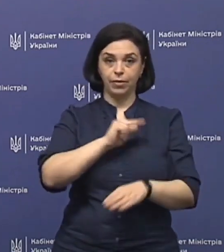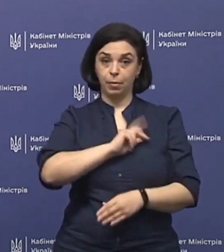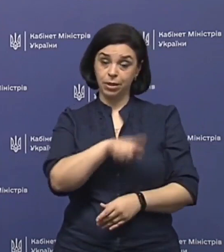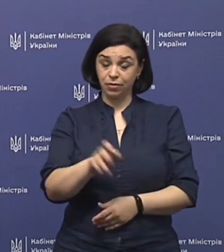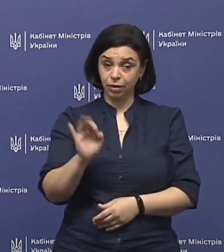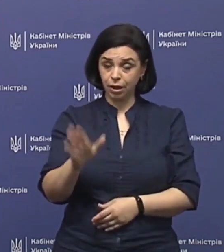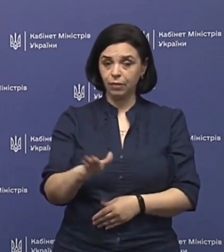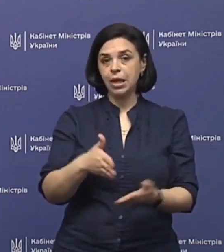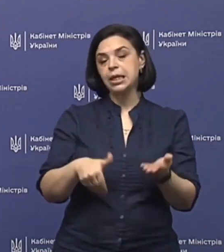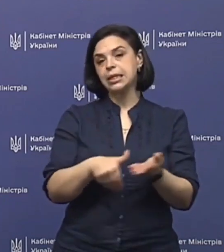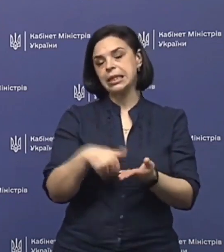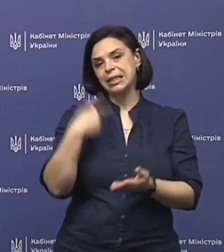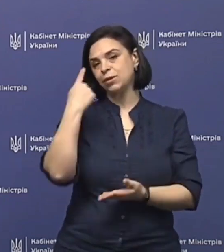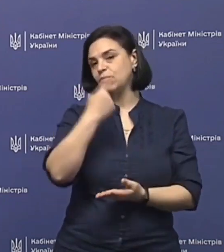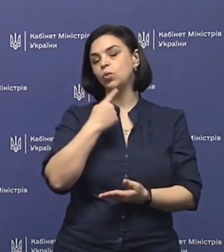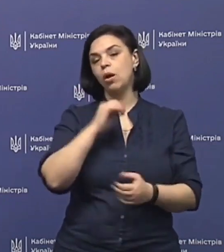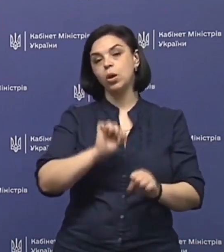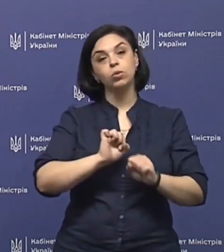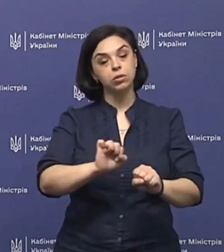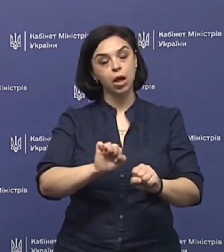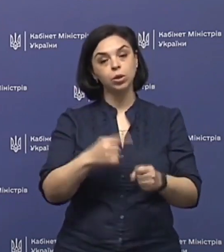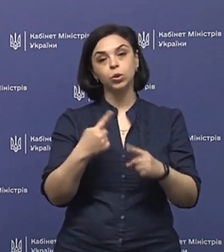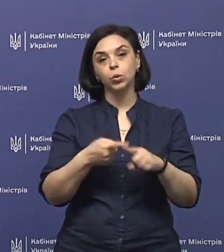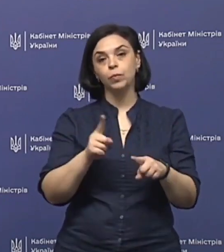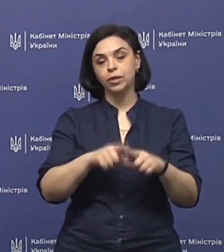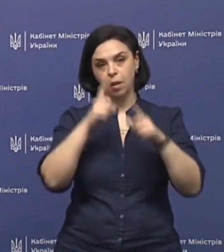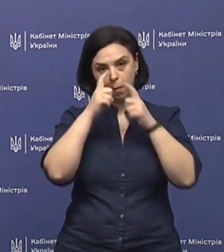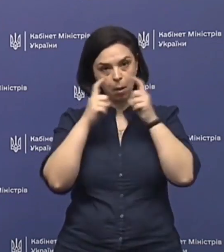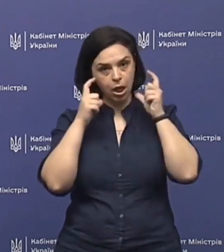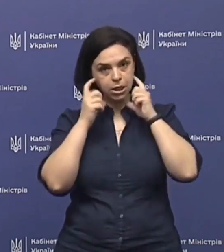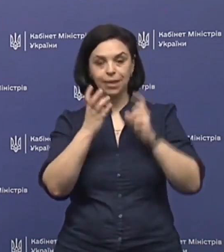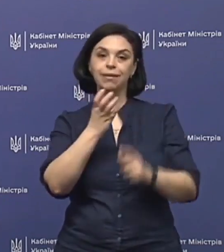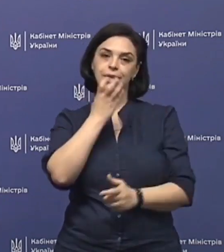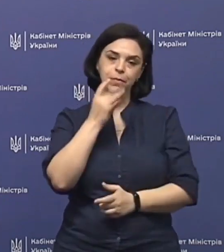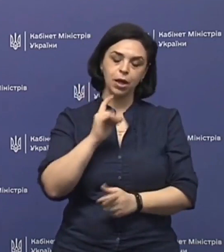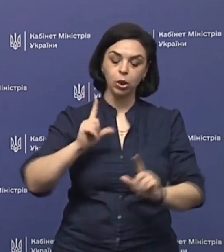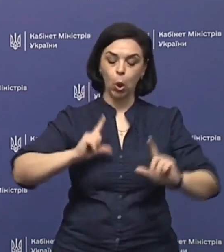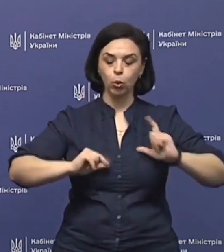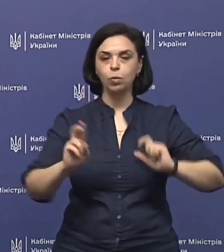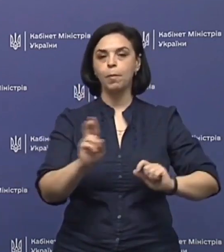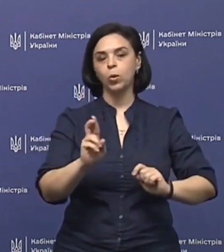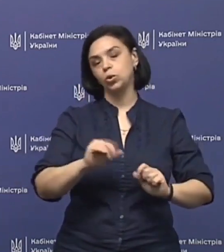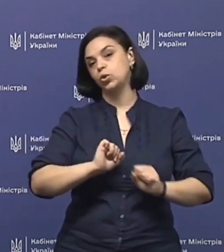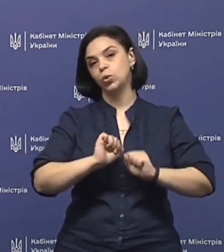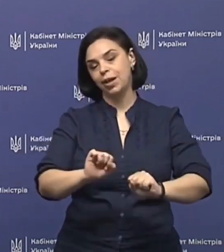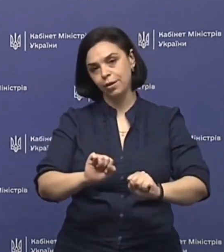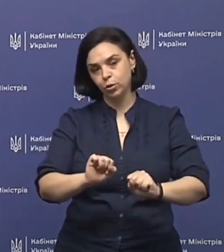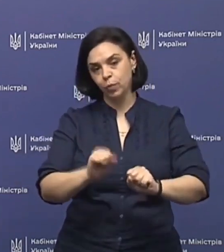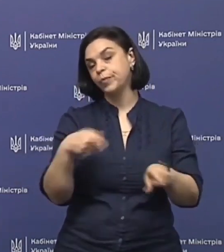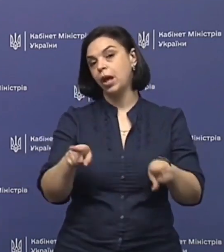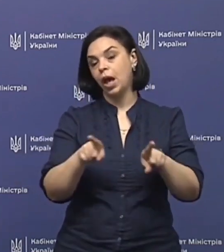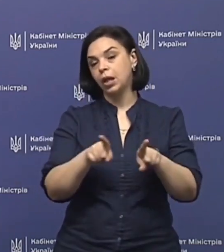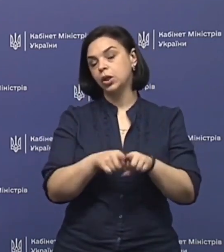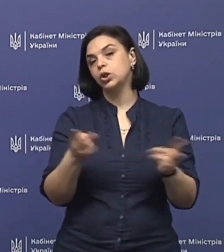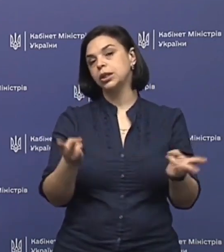працівників засобами індивідуального захисту. Це маски, респиратори, костюми біологічного захисту, а